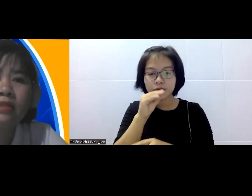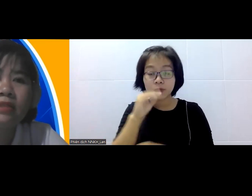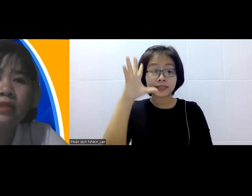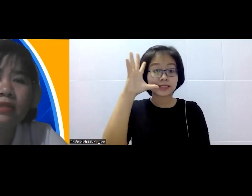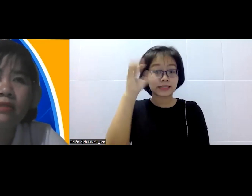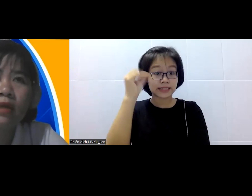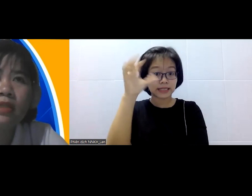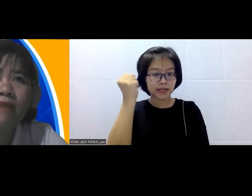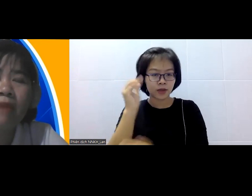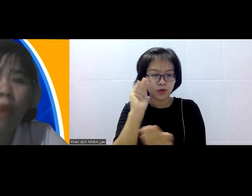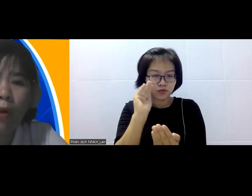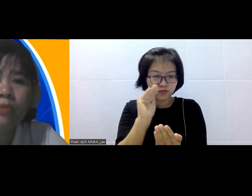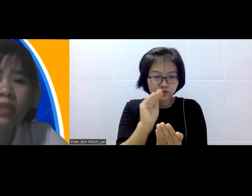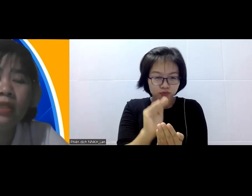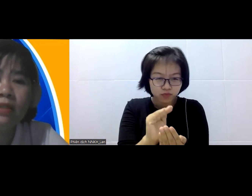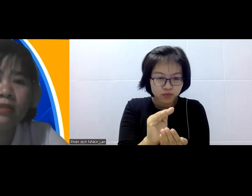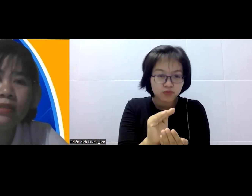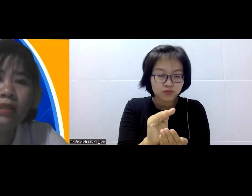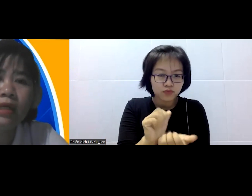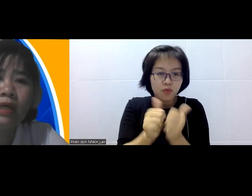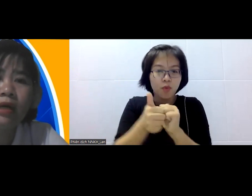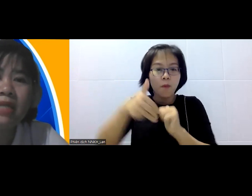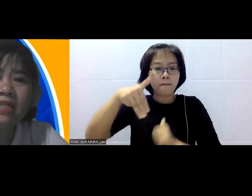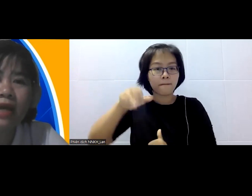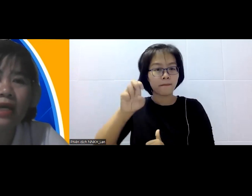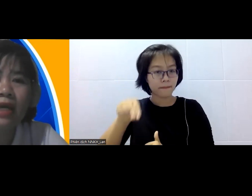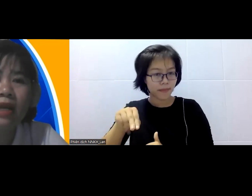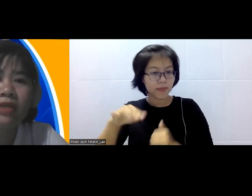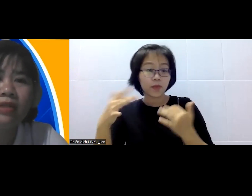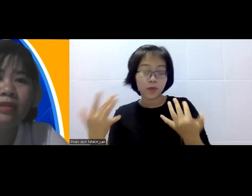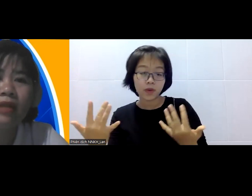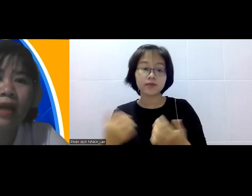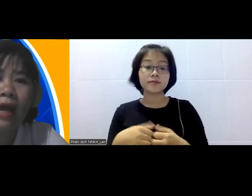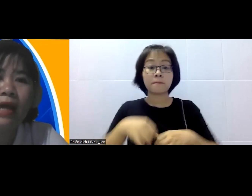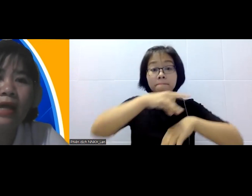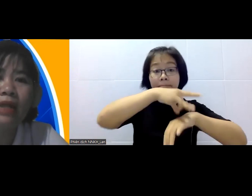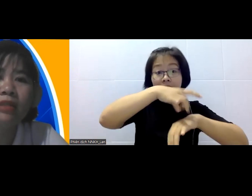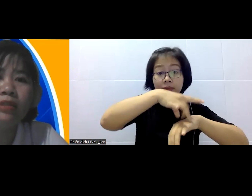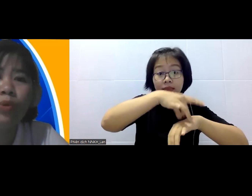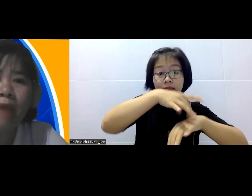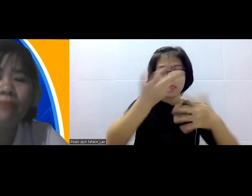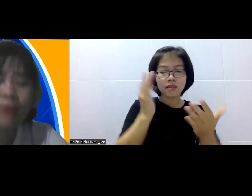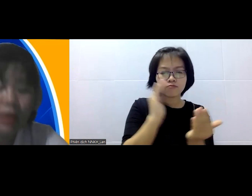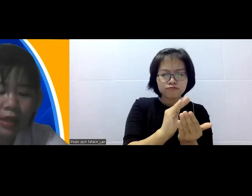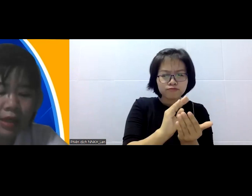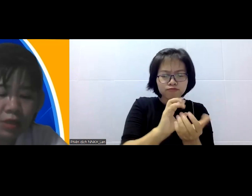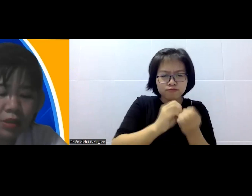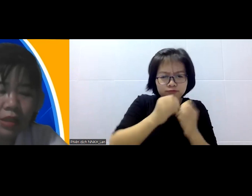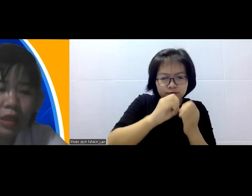sản phẩm bột dinh dưỡng mít các cái loại dinh dưỡng từ lá hay là từ mũ cấp